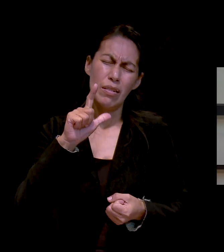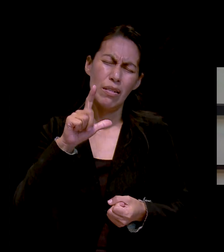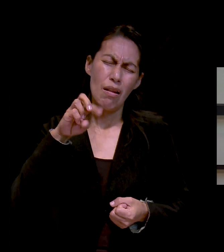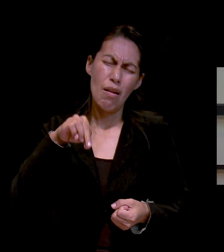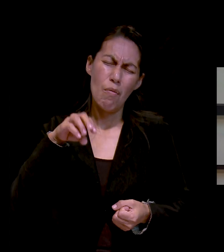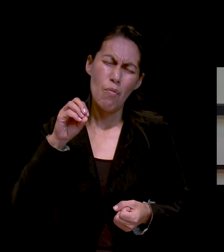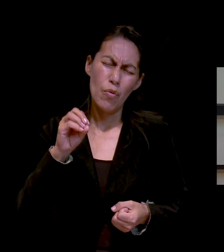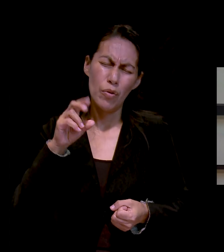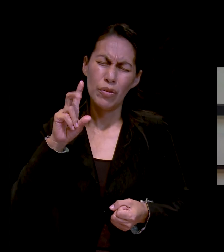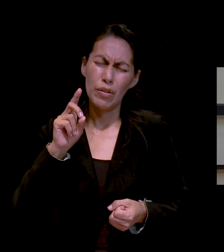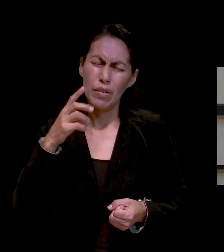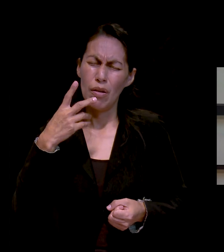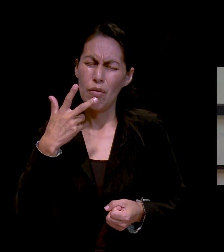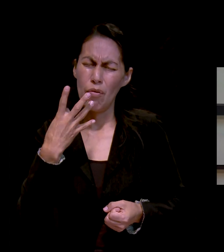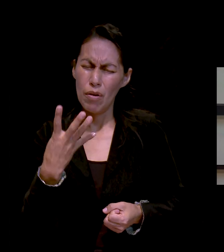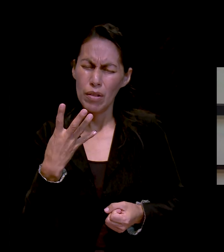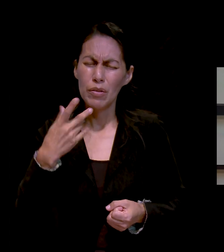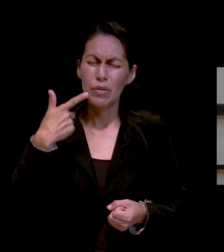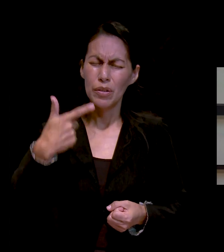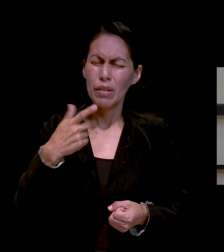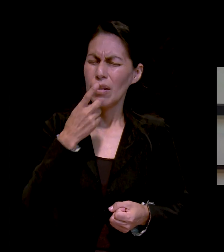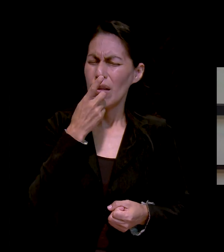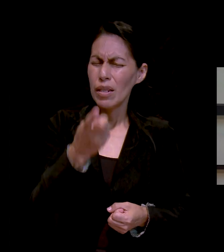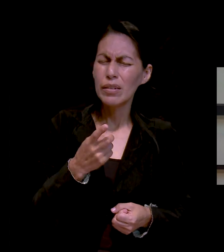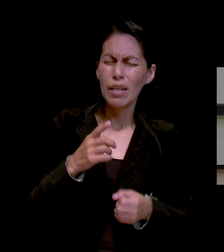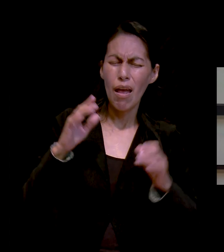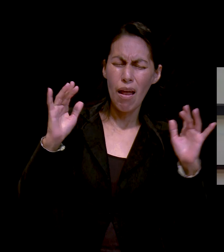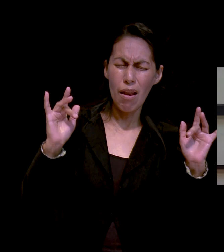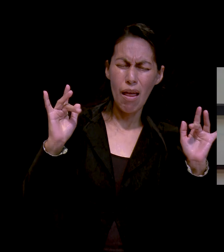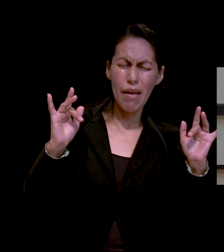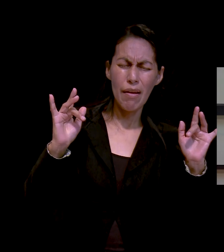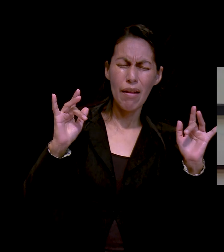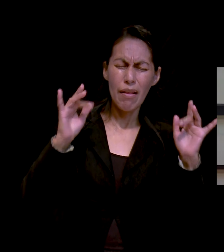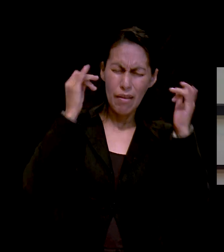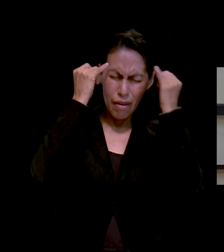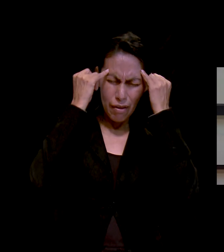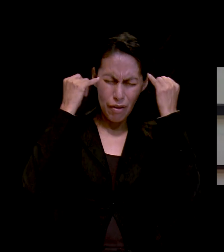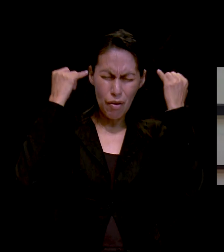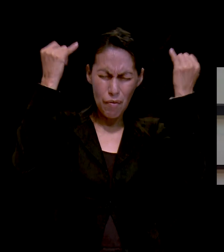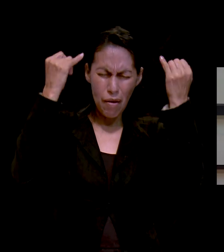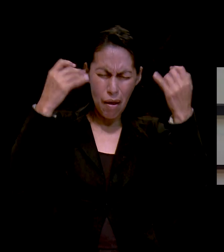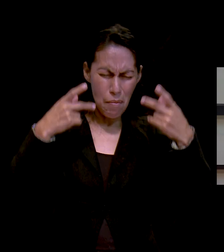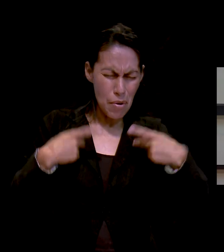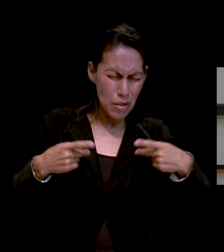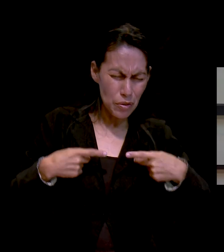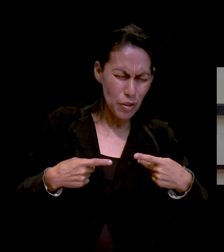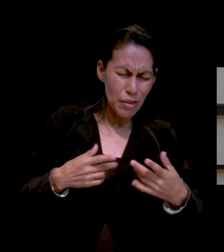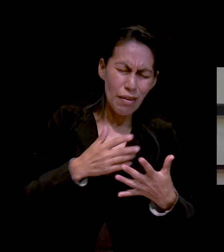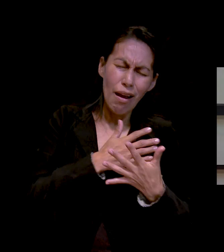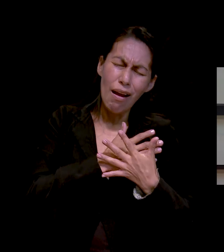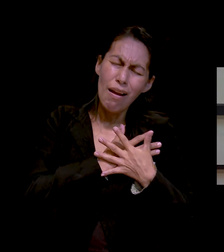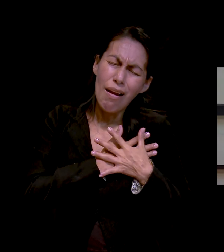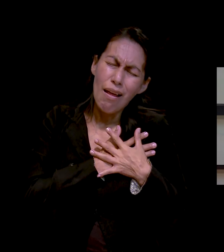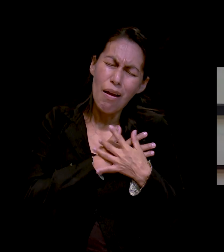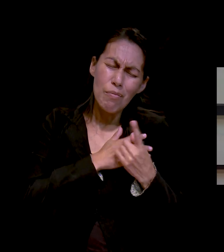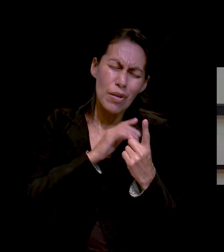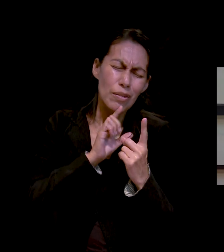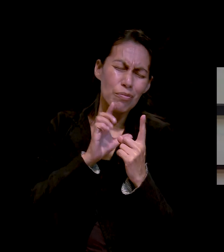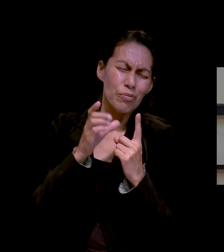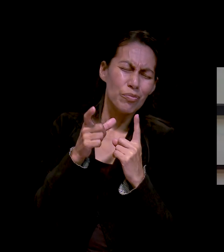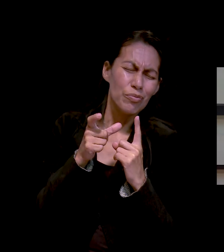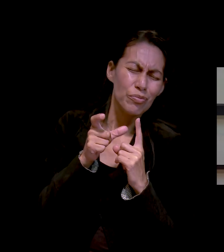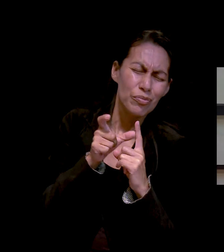alrededor de los que le temen y los defiende. Sabemos que son promesas que tú has dejado en la Biblia